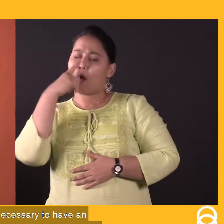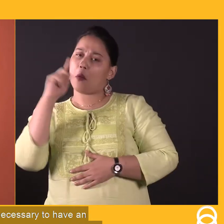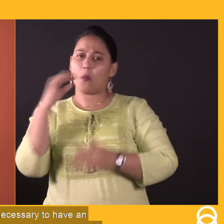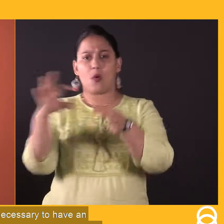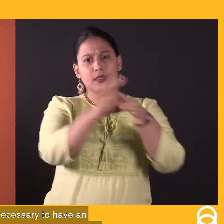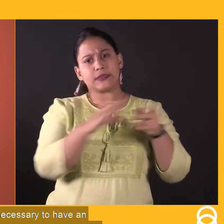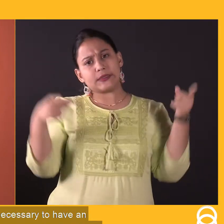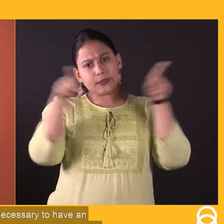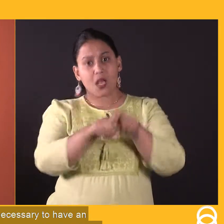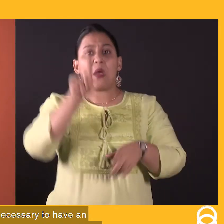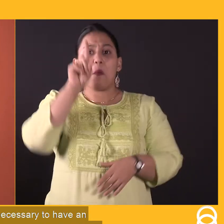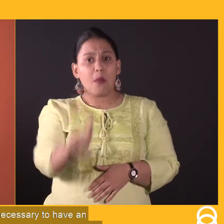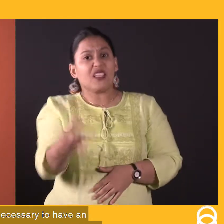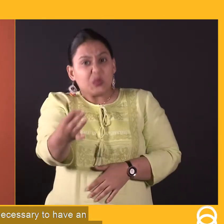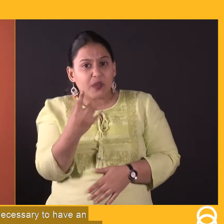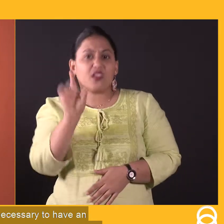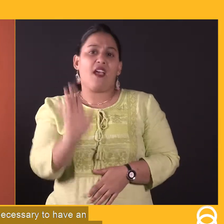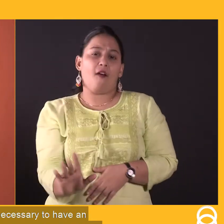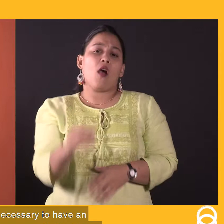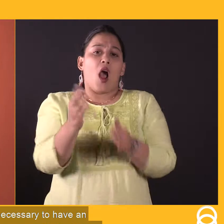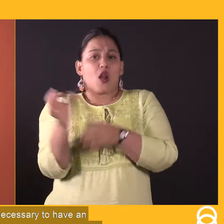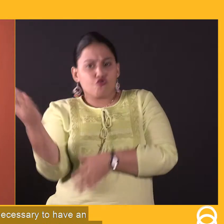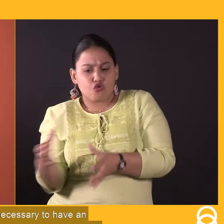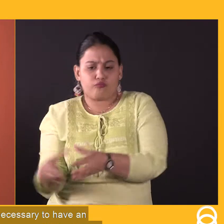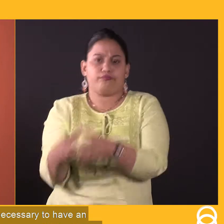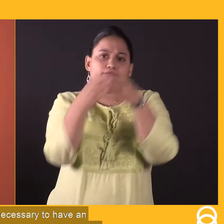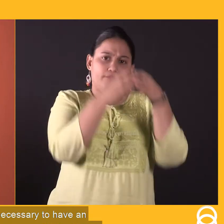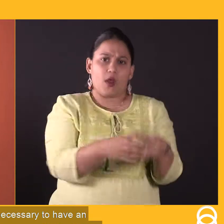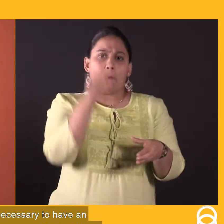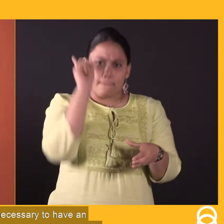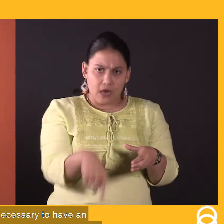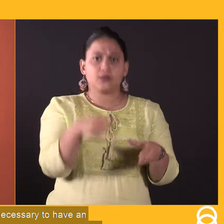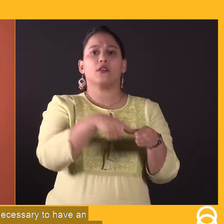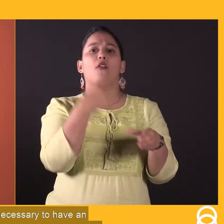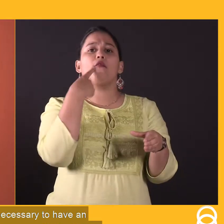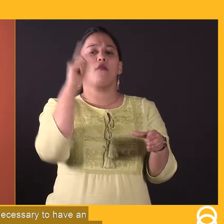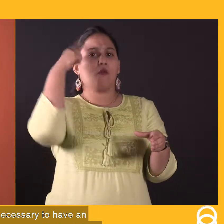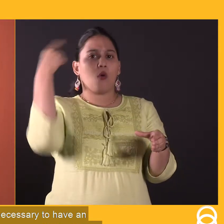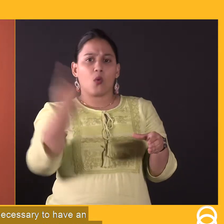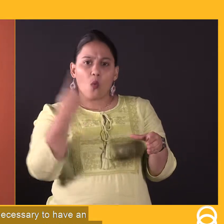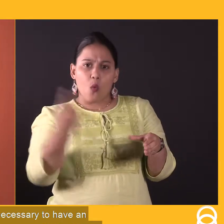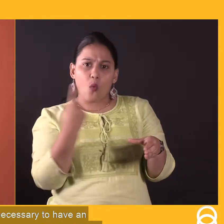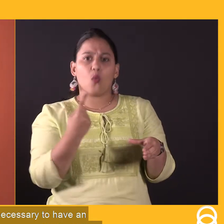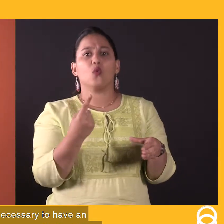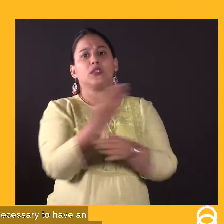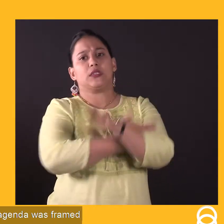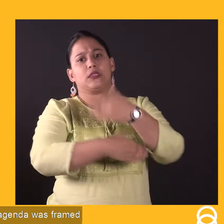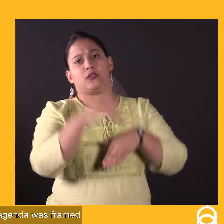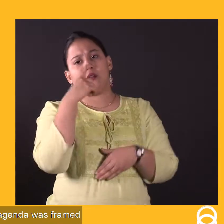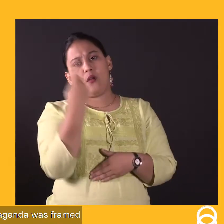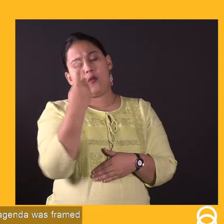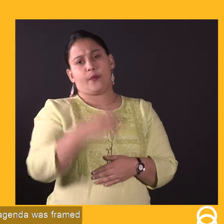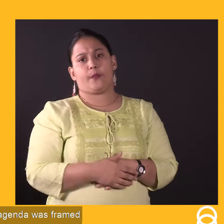पर तो भी ये आवशक्ता है कि एक अलग से आर्टिकल हो, एक अलग से जगा हो, सेक्शन हो जिसमें विकलांग महिलाओं के अधिकार लिखे जाए